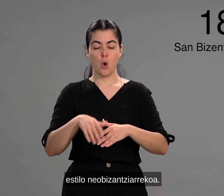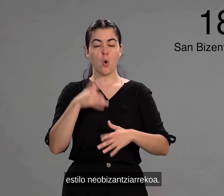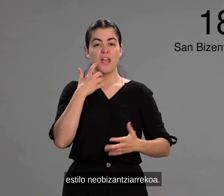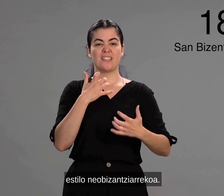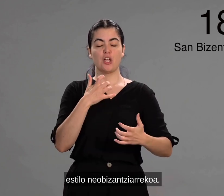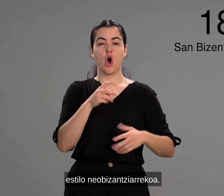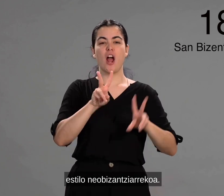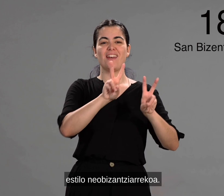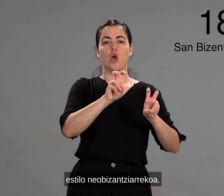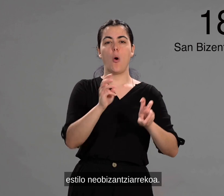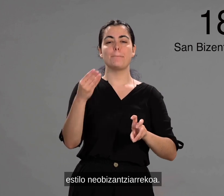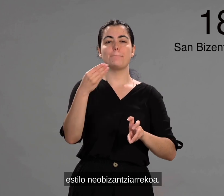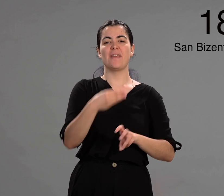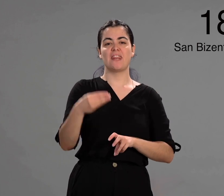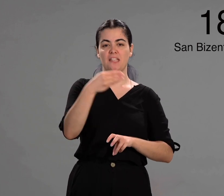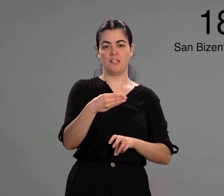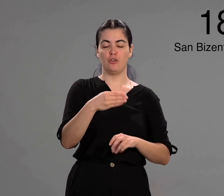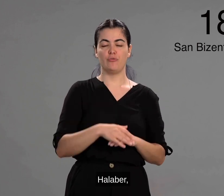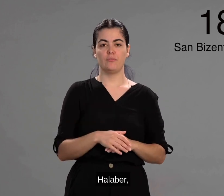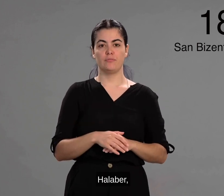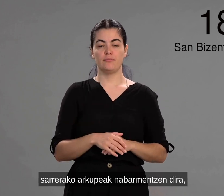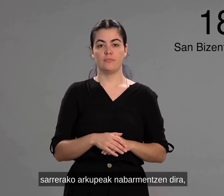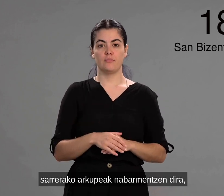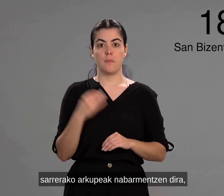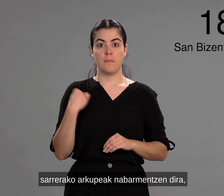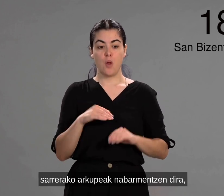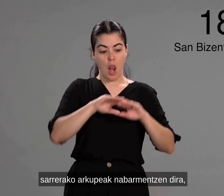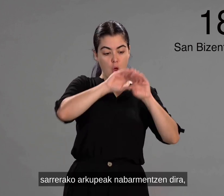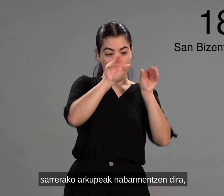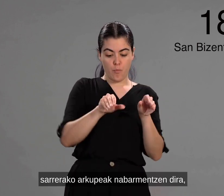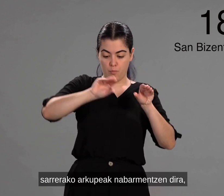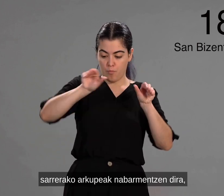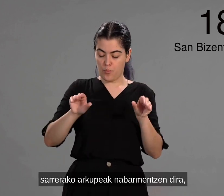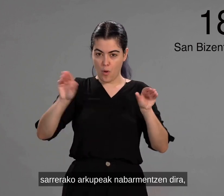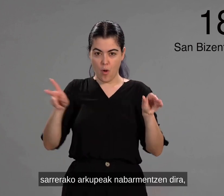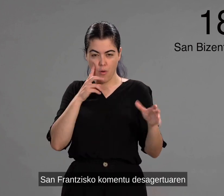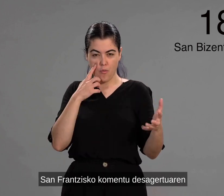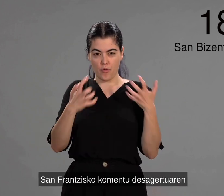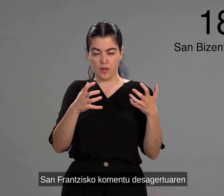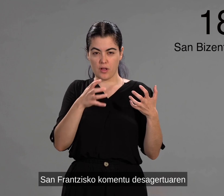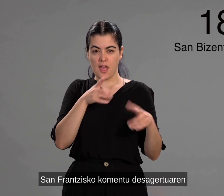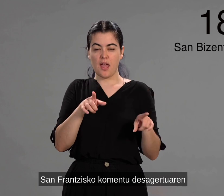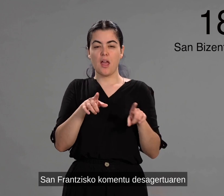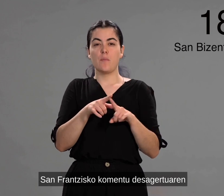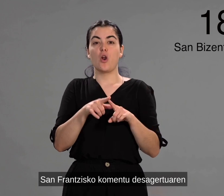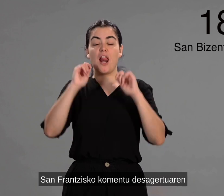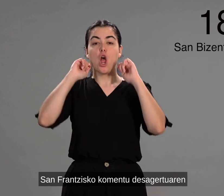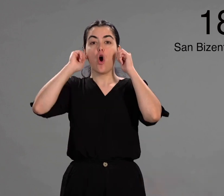neobizantziarrekoa. Alaber, sarrerako arkupeak nabarmentzen dira, San Francisco komentu desagertuaren